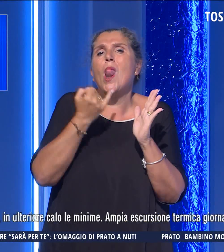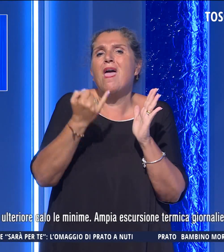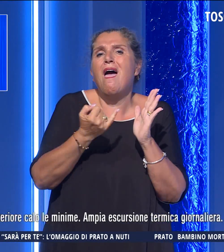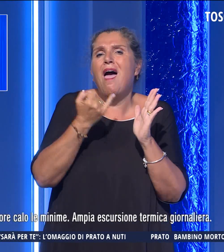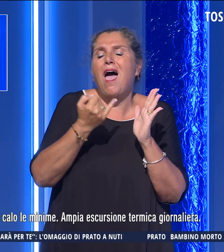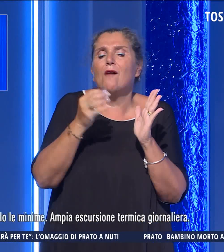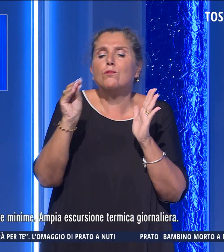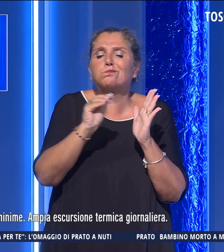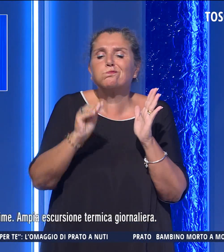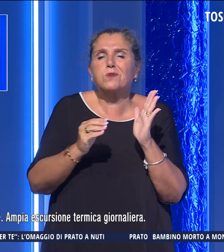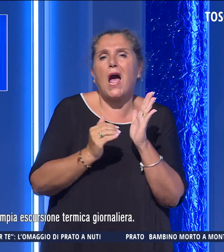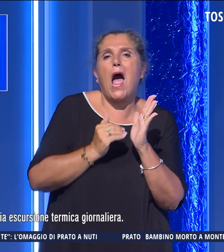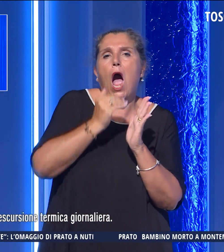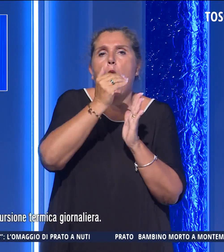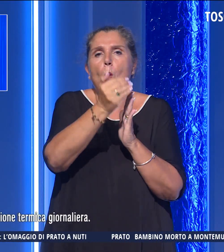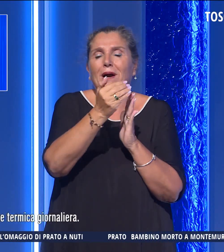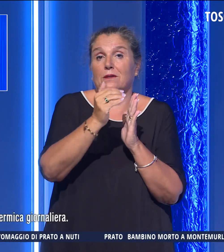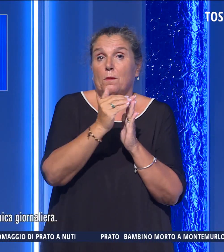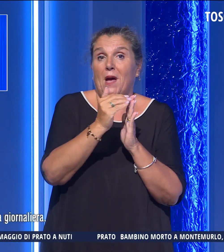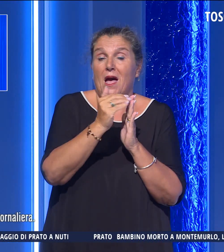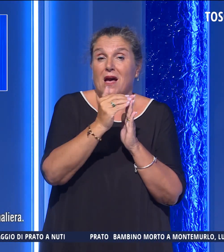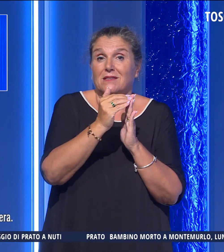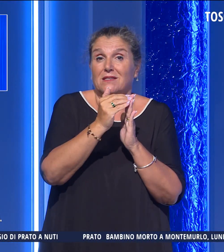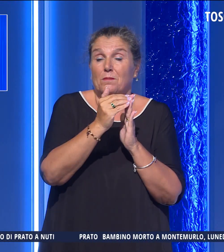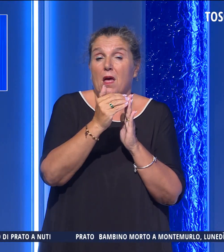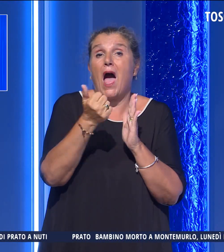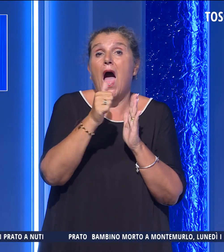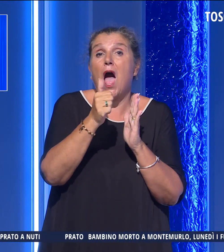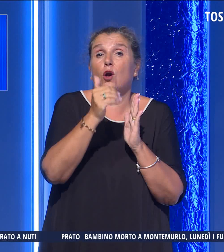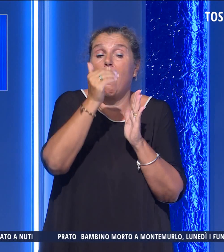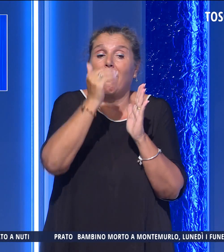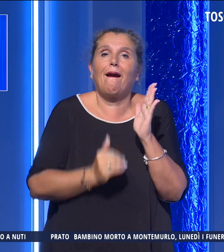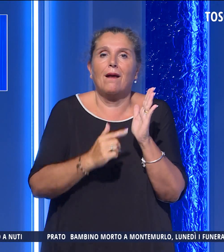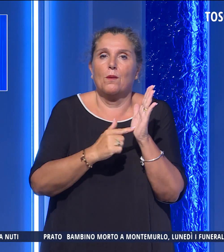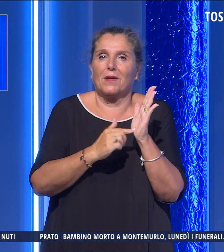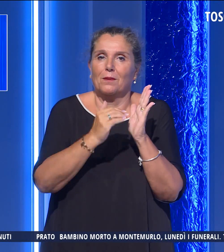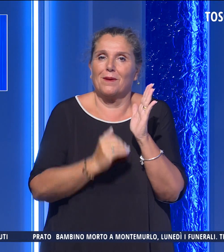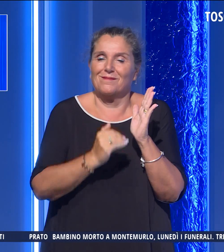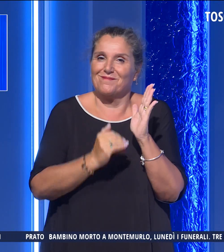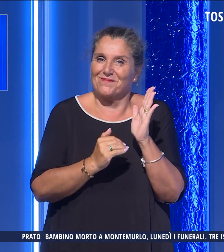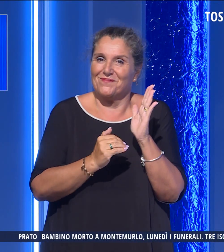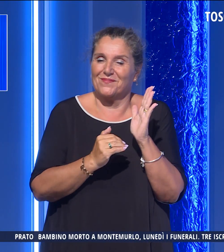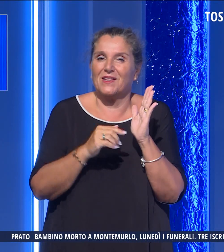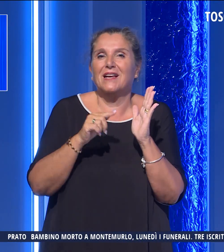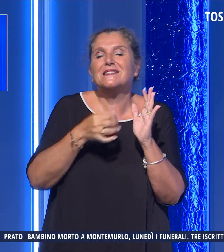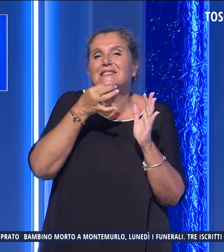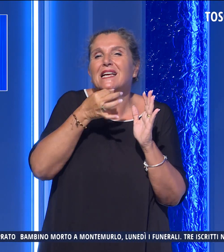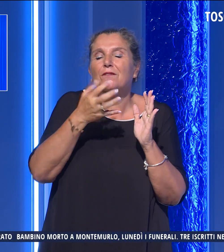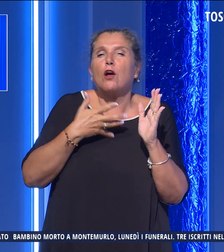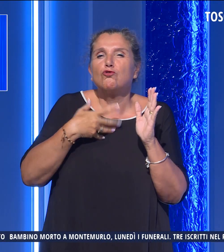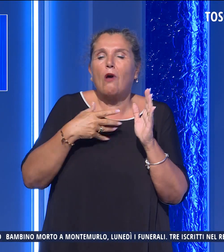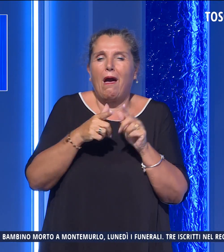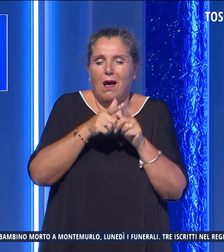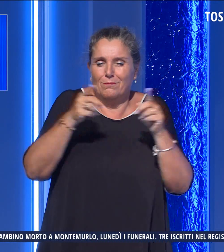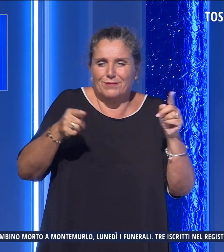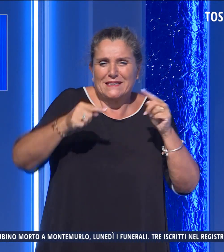locale aumento le massime in ulteriore calo le minime. questo comporta che ci sia un